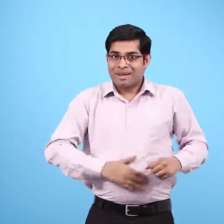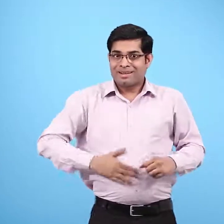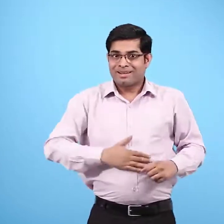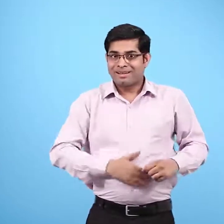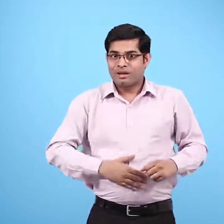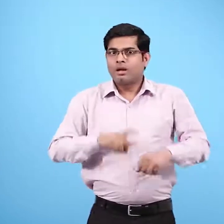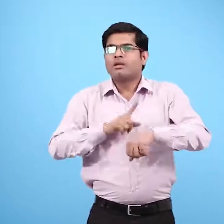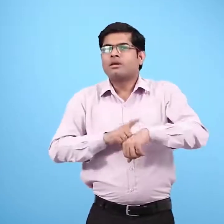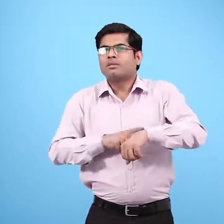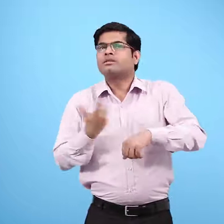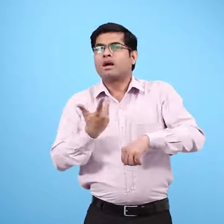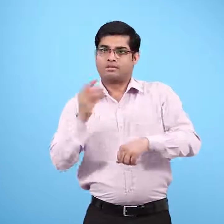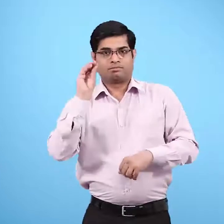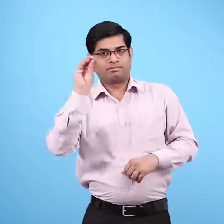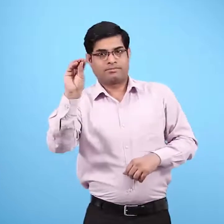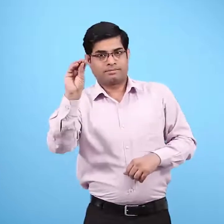पेट में पचने का समय दो घंटे